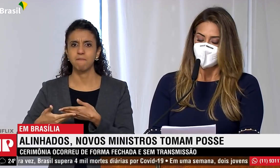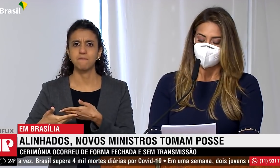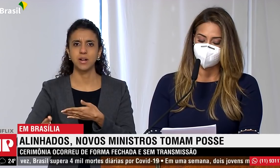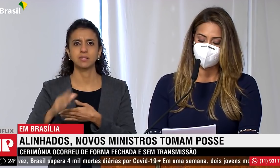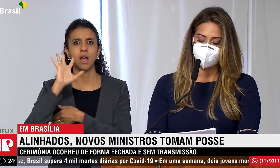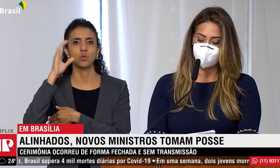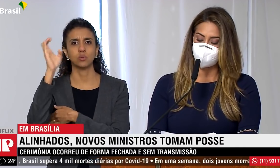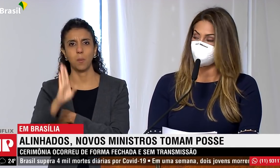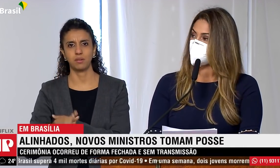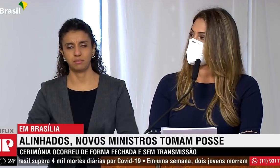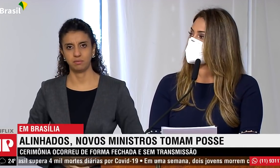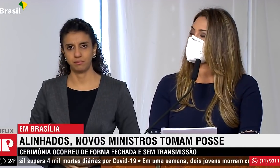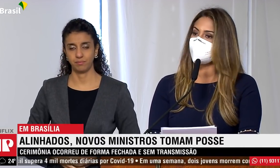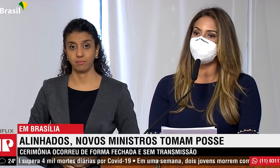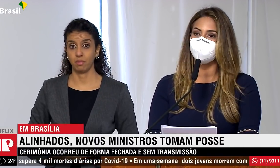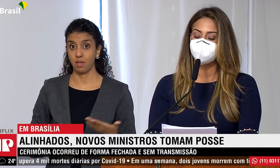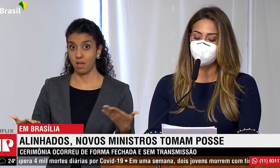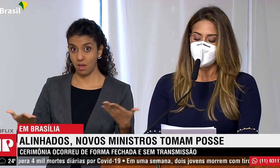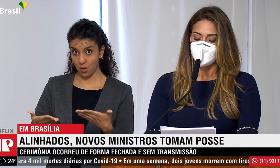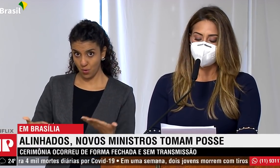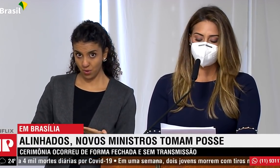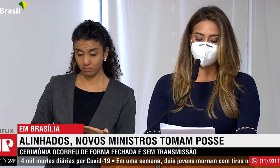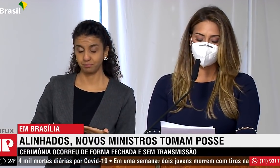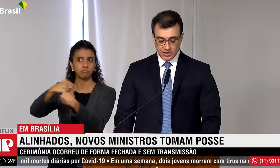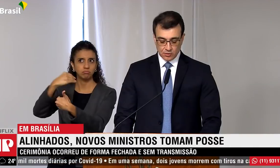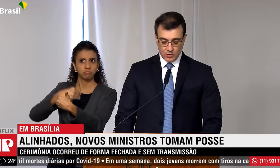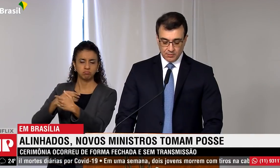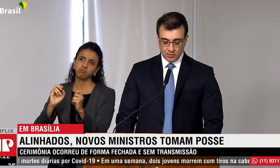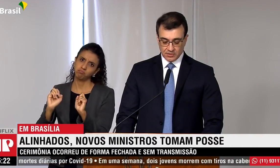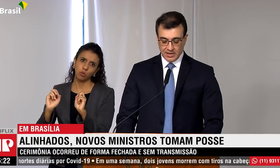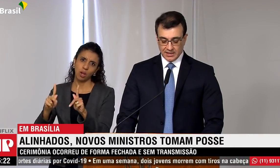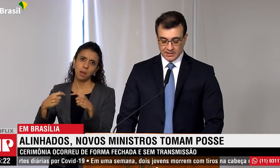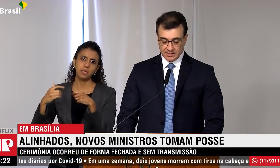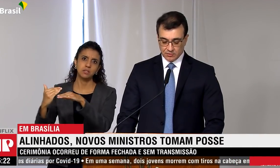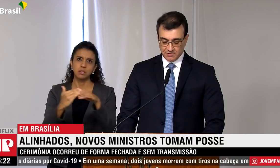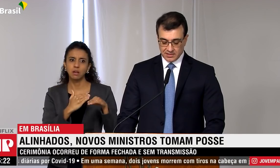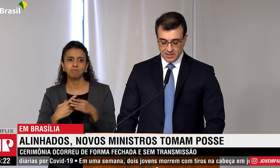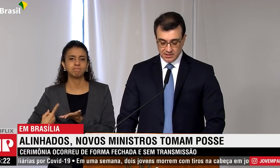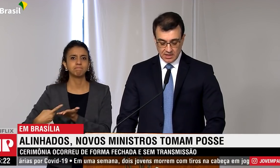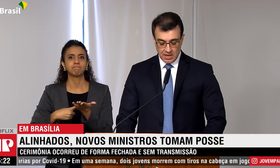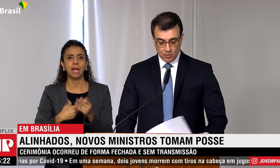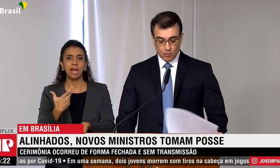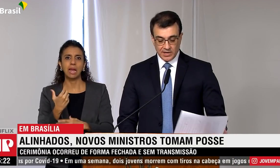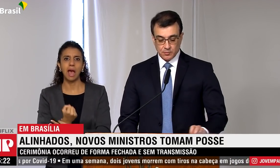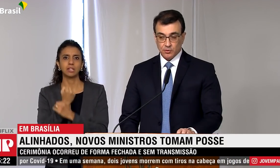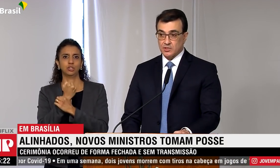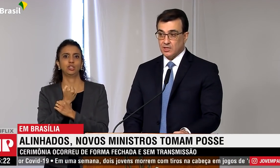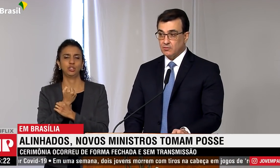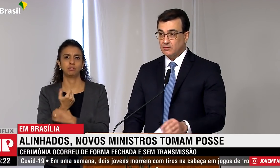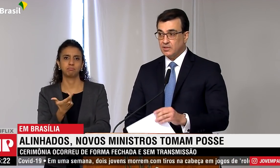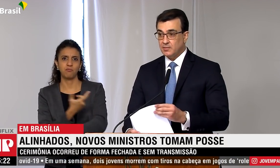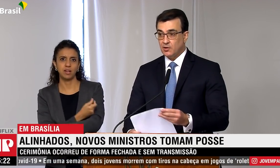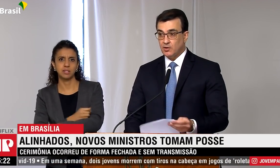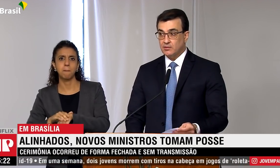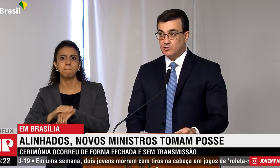2012 por envolvimento no Mensalão durante o governo Lula. Quem também tomou posse nesta terça-feira foi o novo